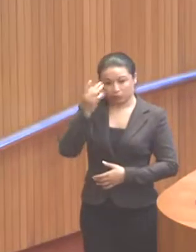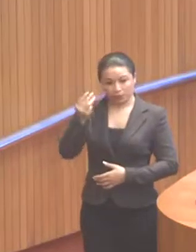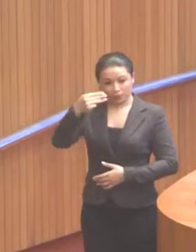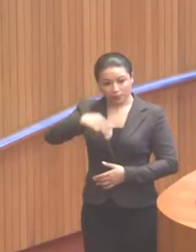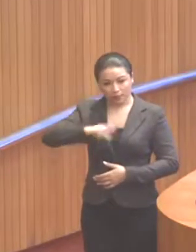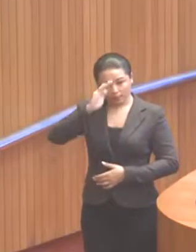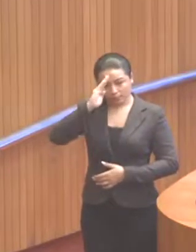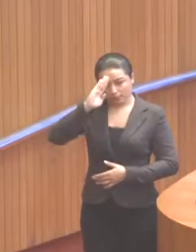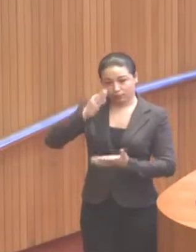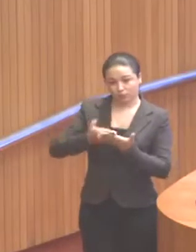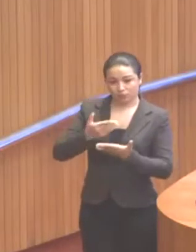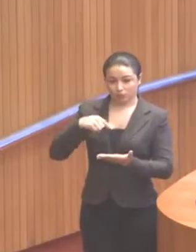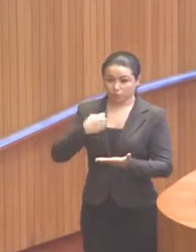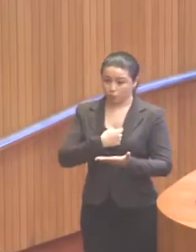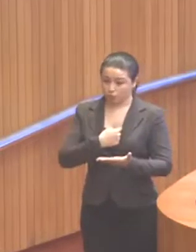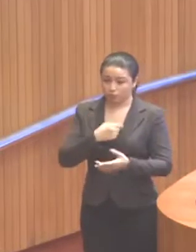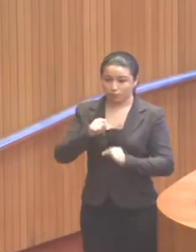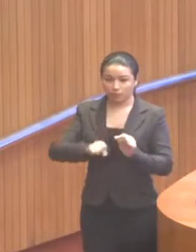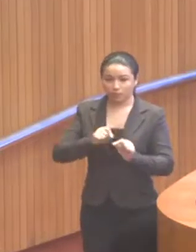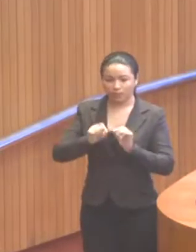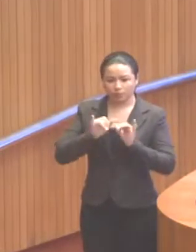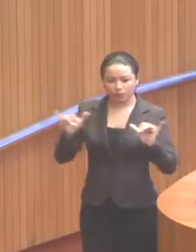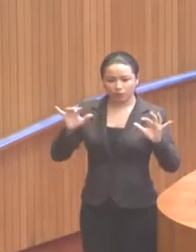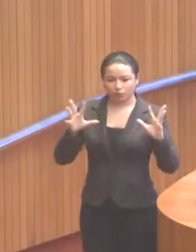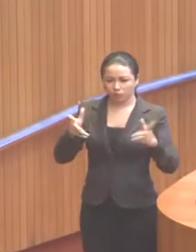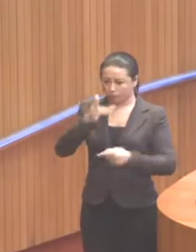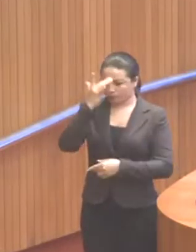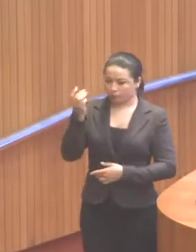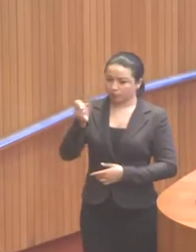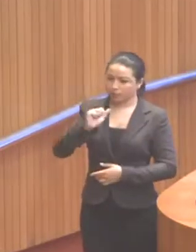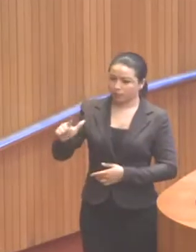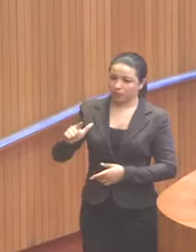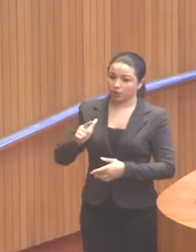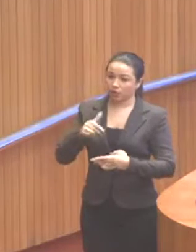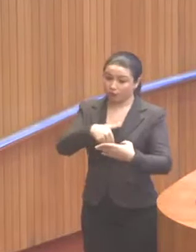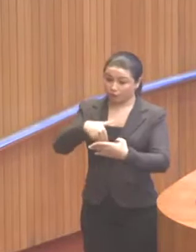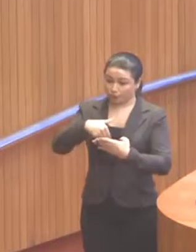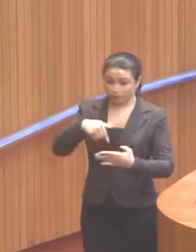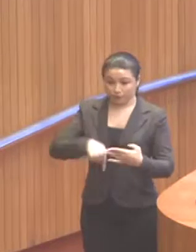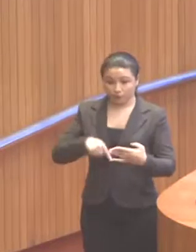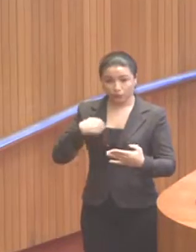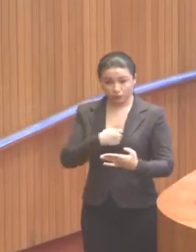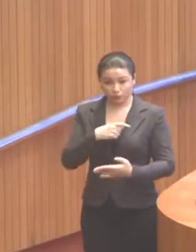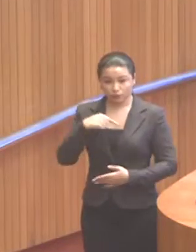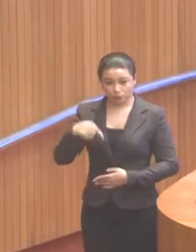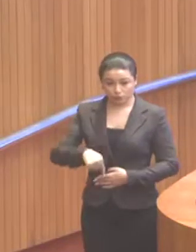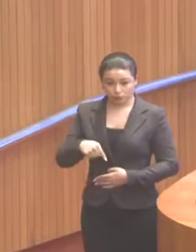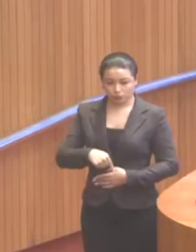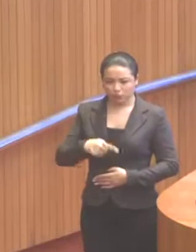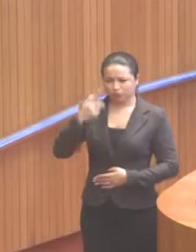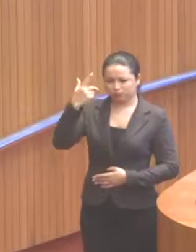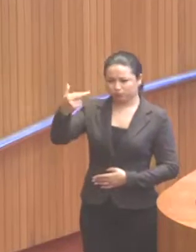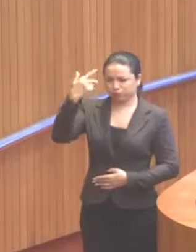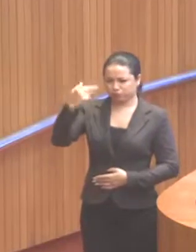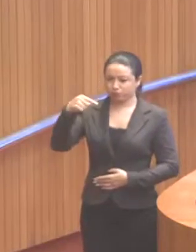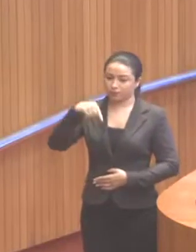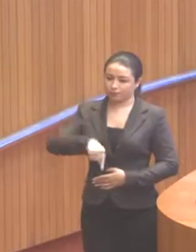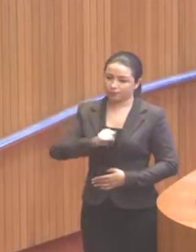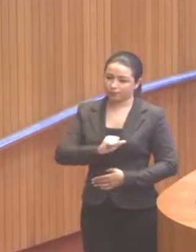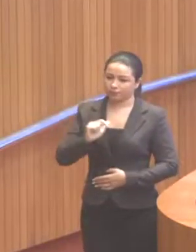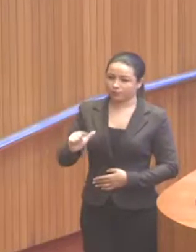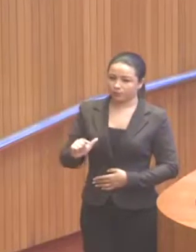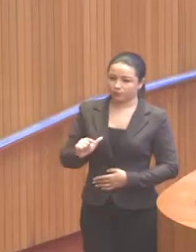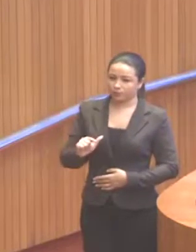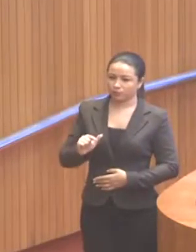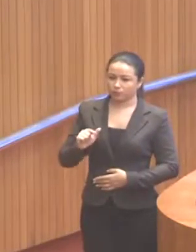e queria deixar para todos os ludovicenses que a votação que nós recebemos, que foi uma votação histórica na ilha de São Luís,